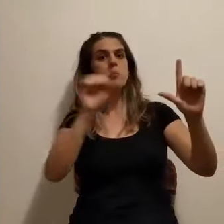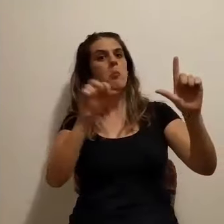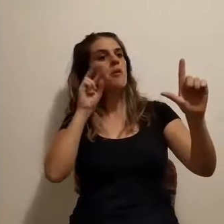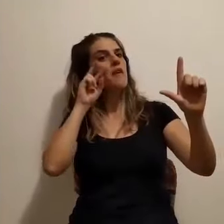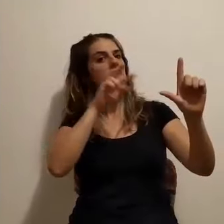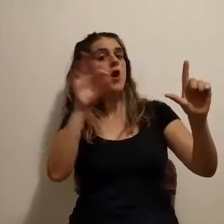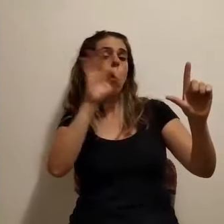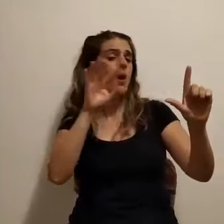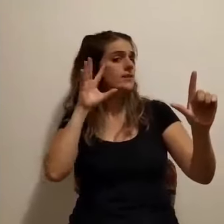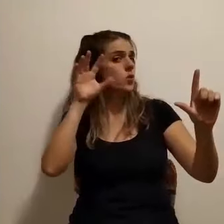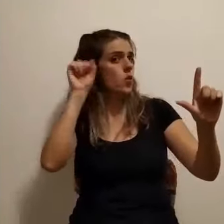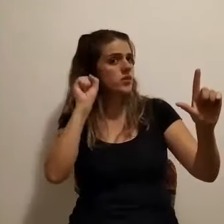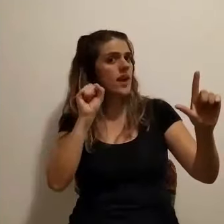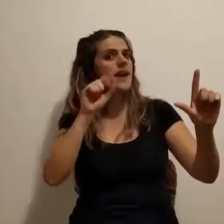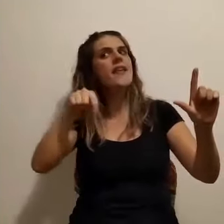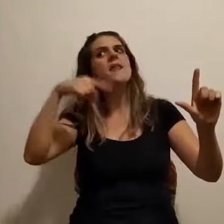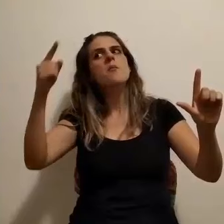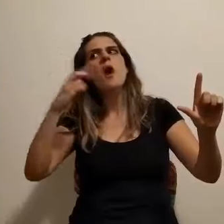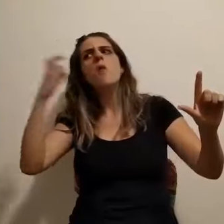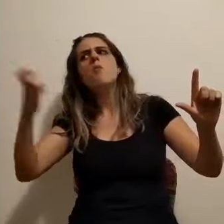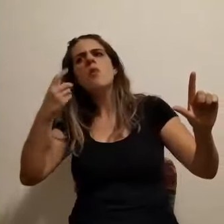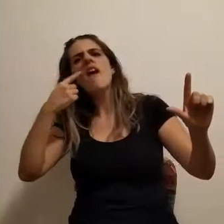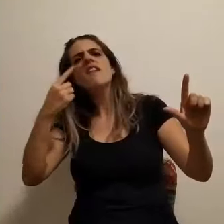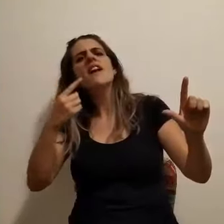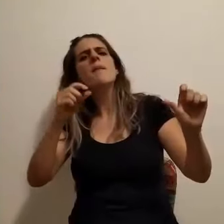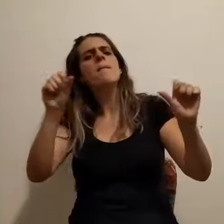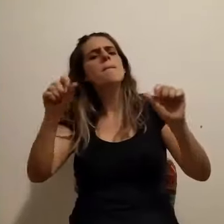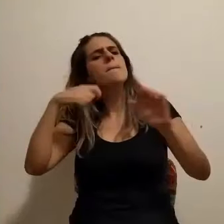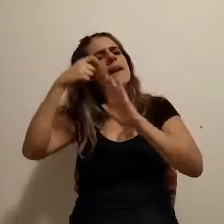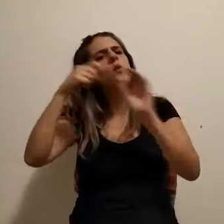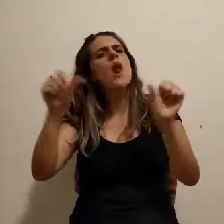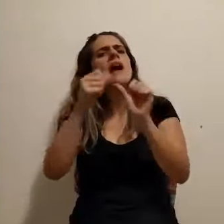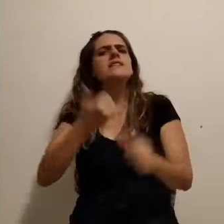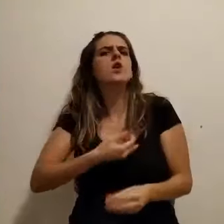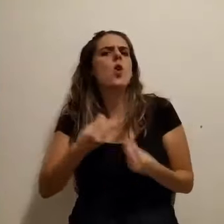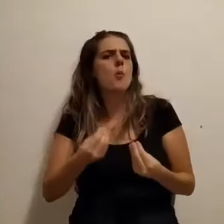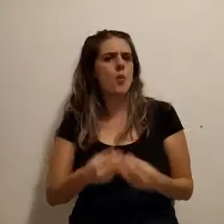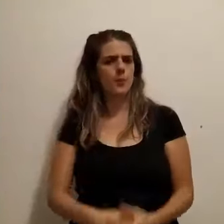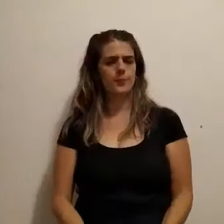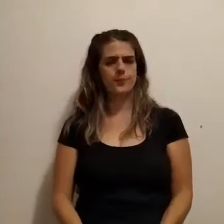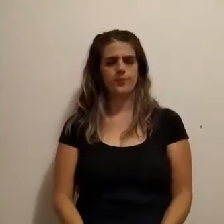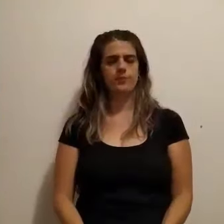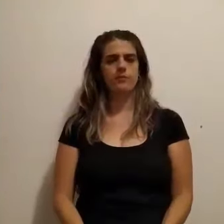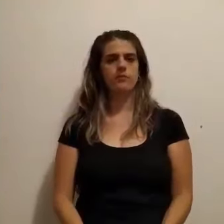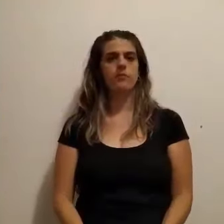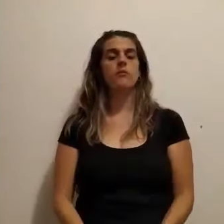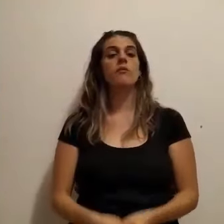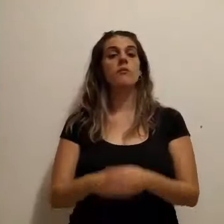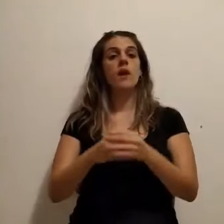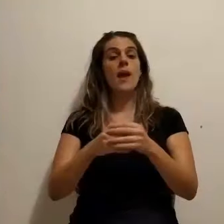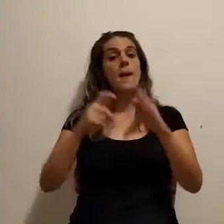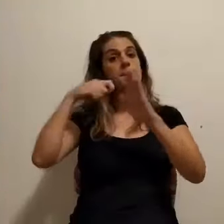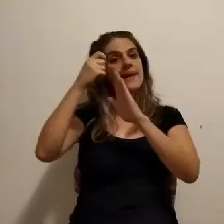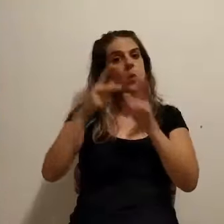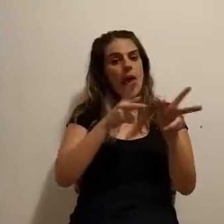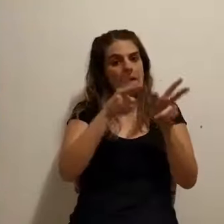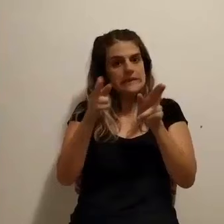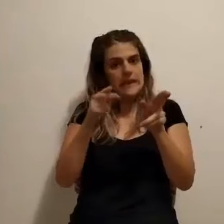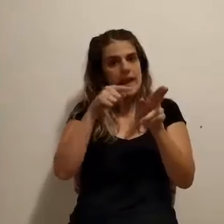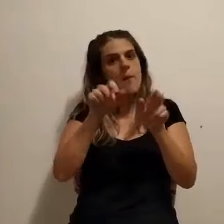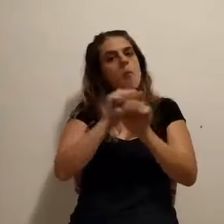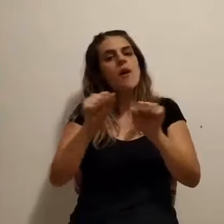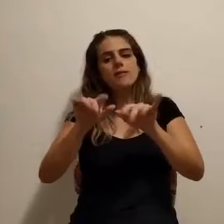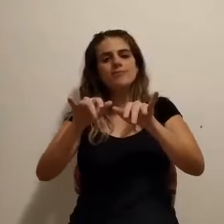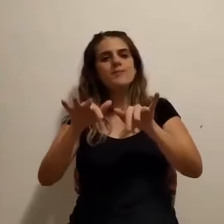para luego buscar cómo se produjeron las películas. La escena la pueden buscar como Foley para saber cómo se